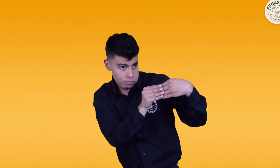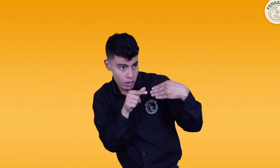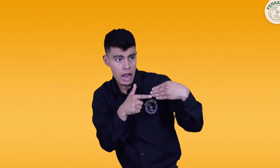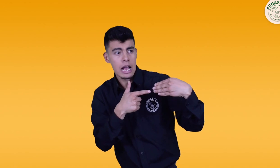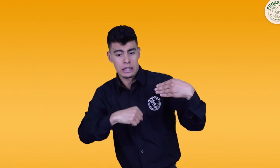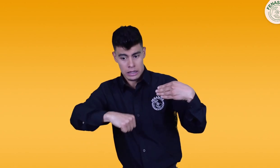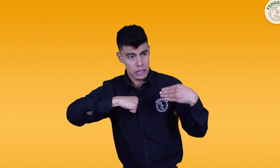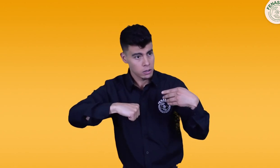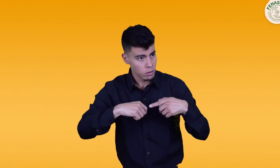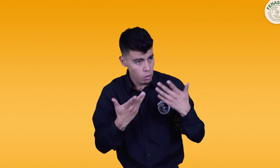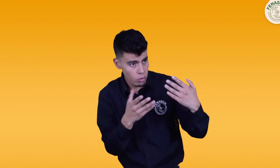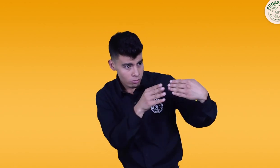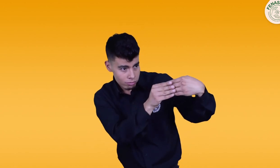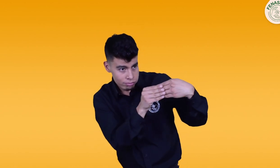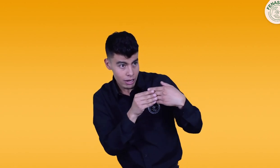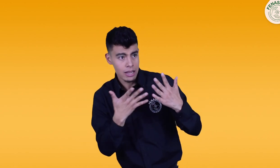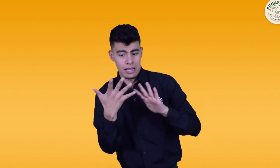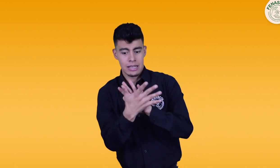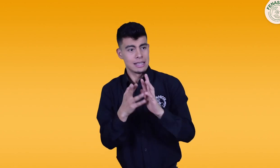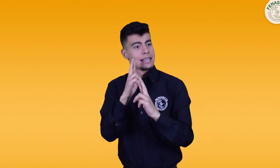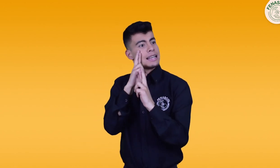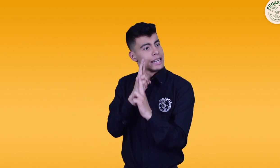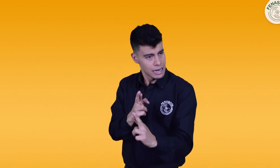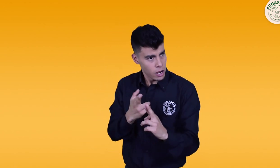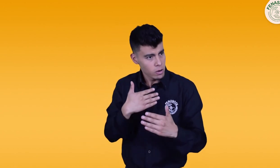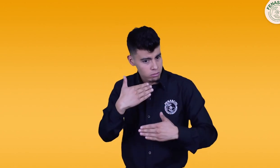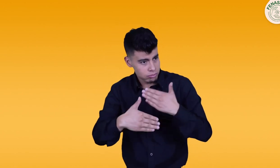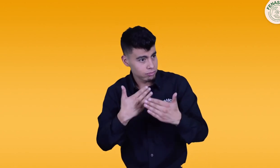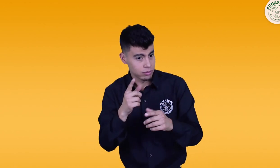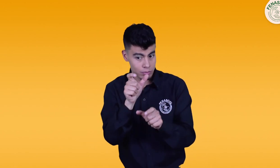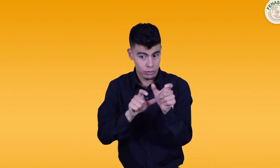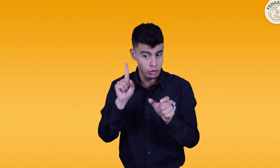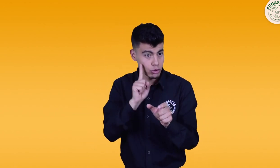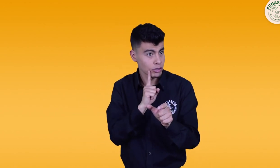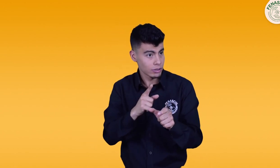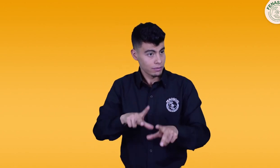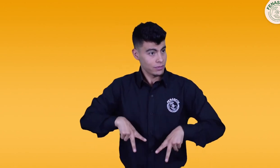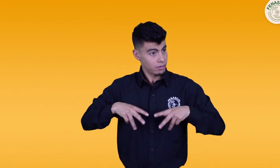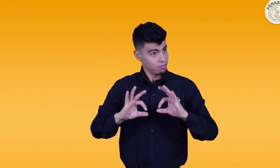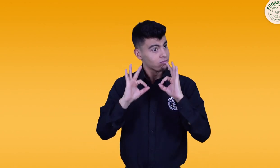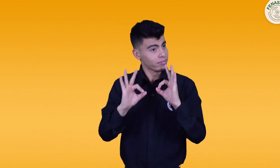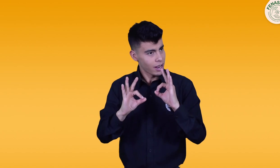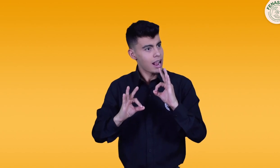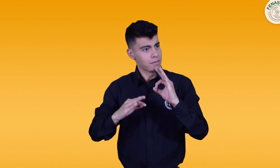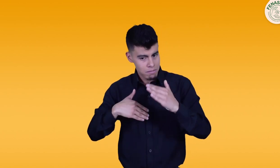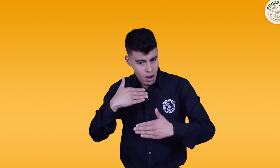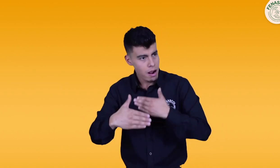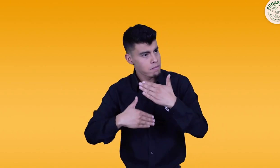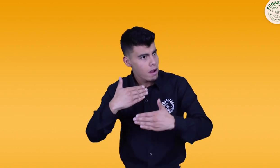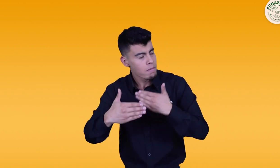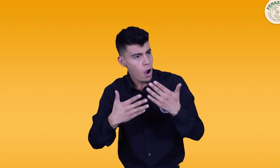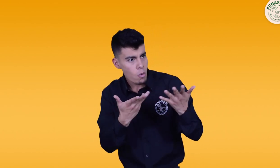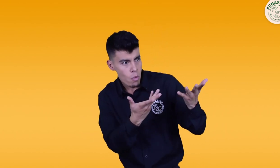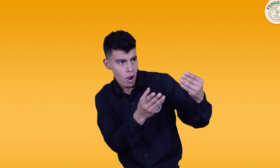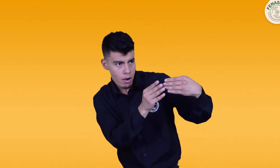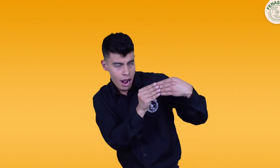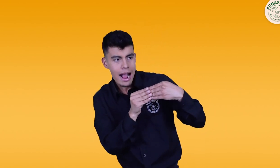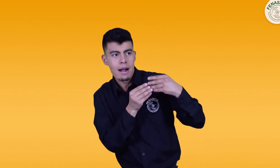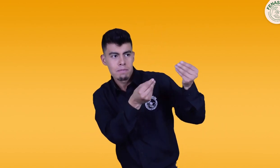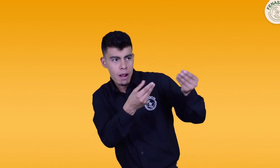orientación en materia de derechos, de reconocimiento a la lengua de señas, en aras de mejorar la calidad de vida de las personas sordas.